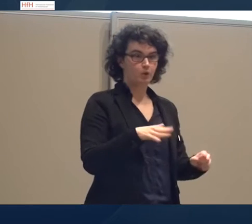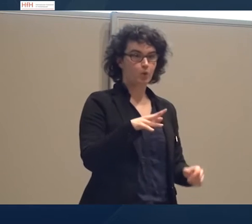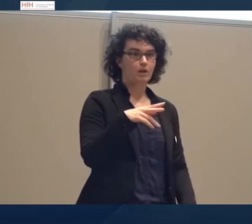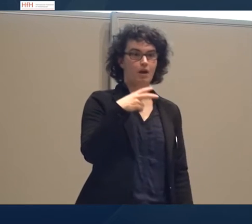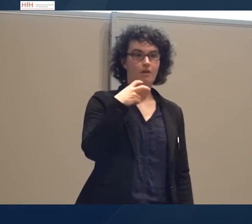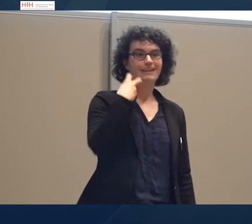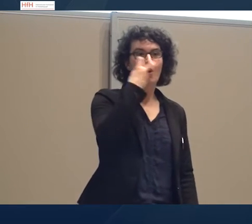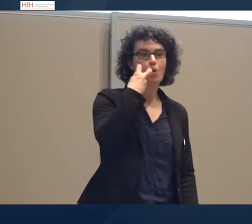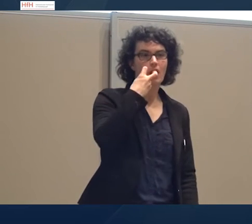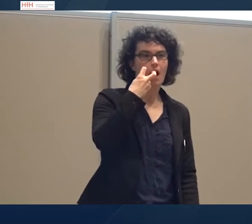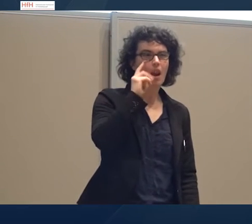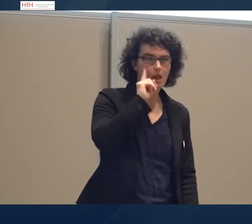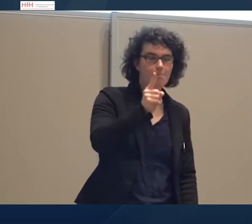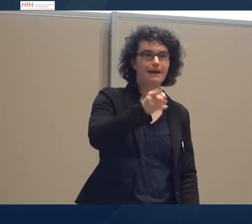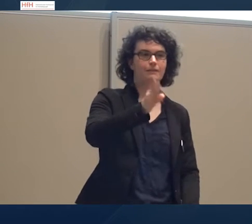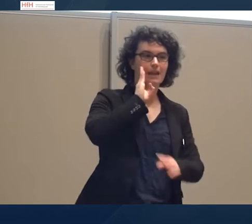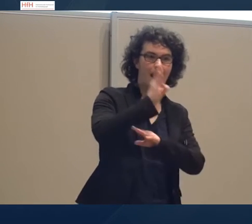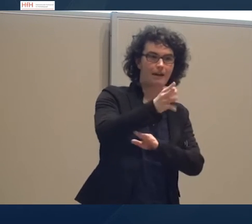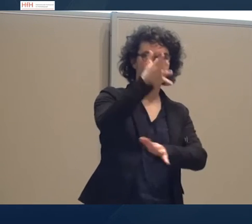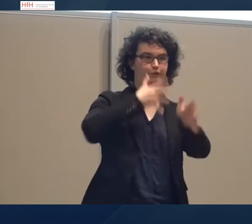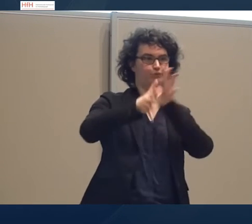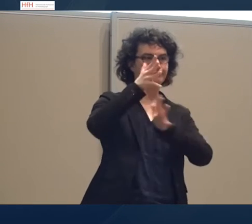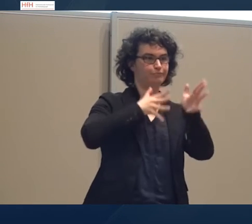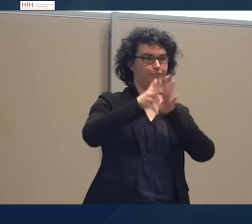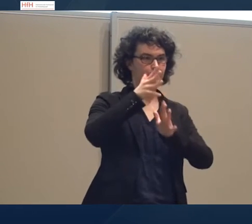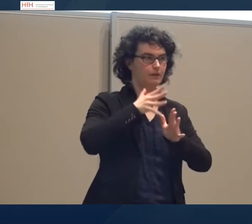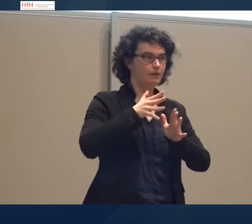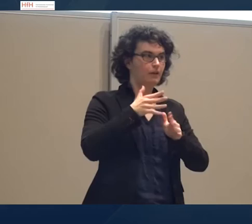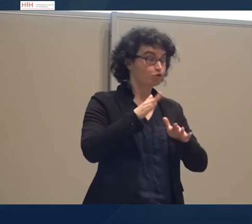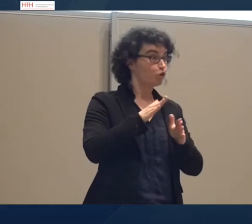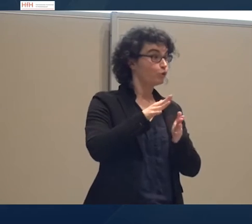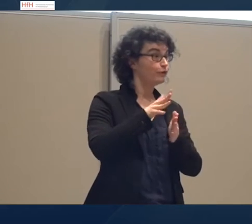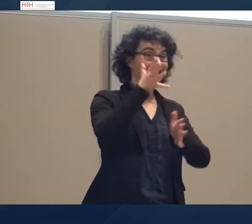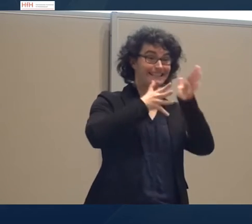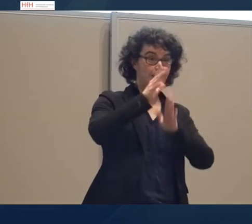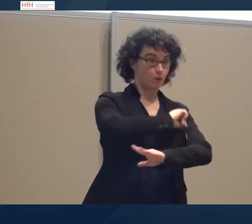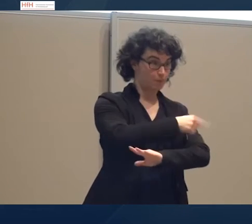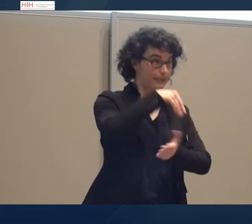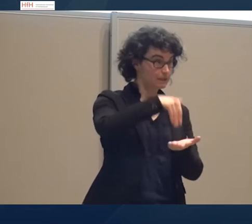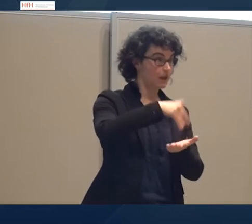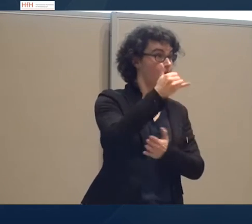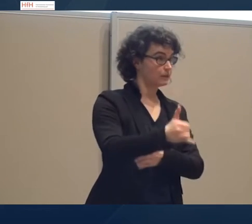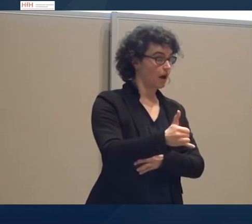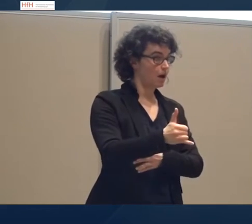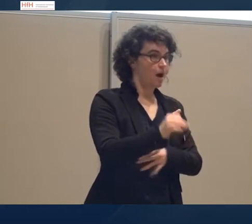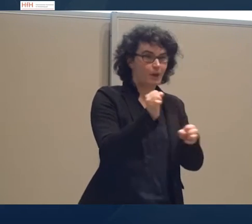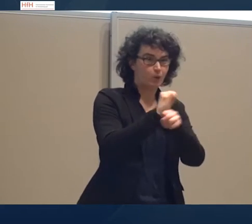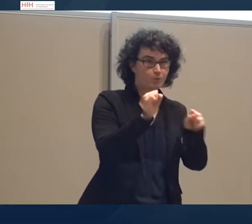Tradition, also wir hatten schon gewisse Textkompetenzen, aber nicht nur die Möglichkeit, quasi